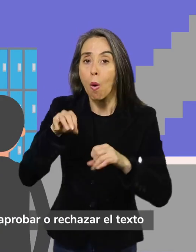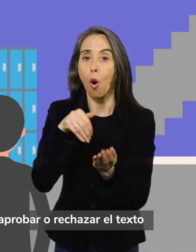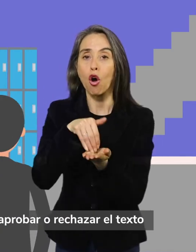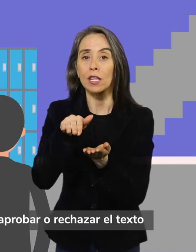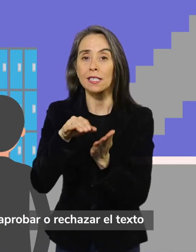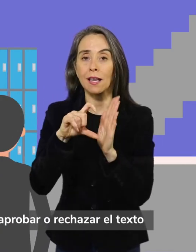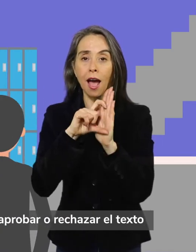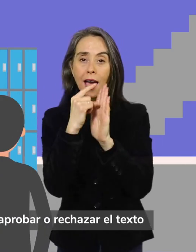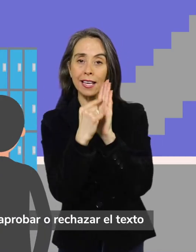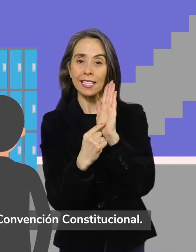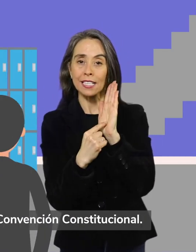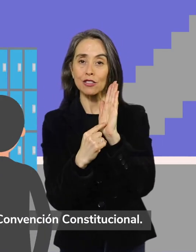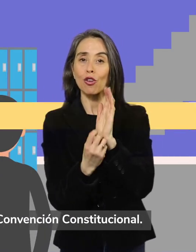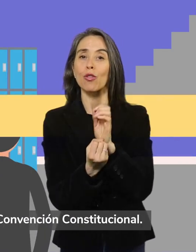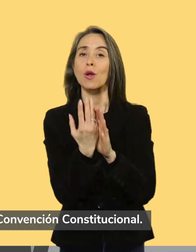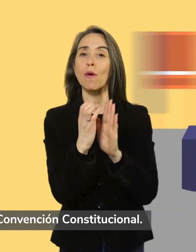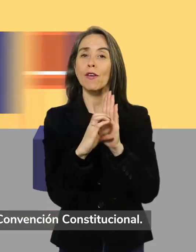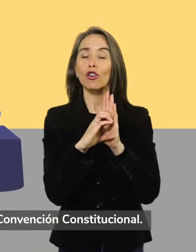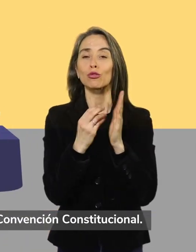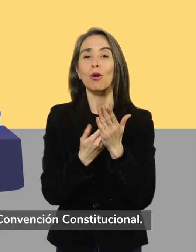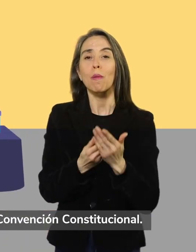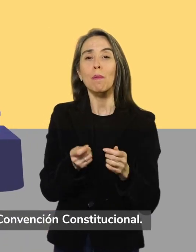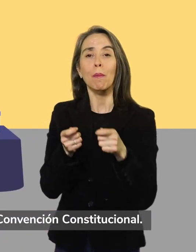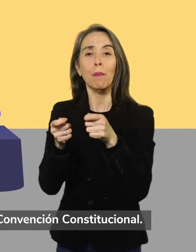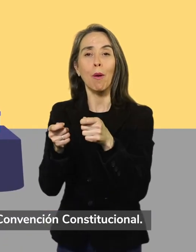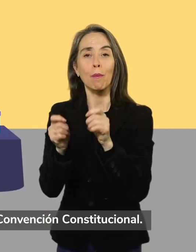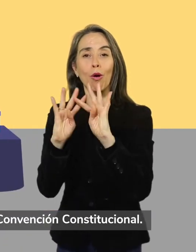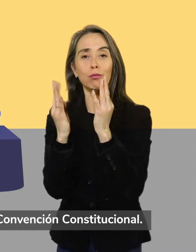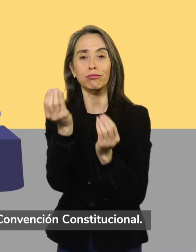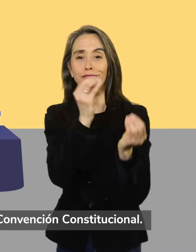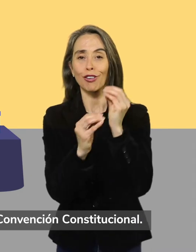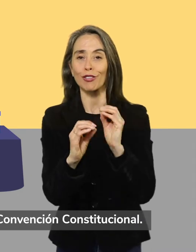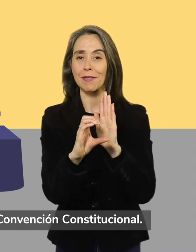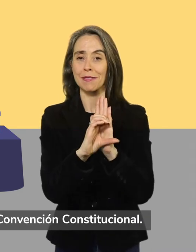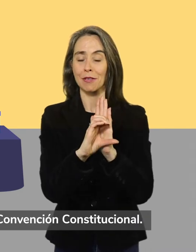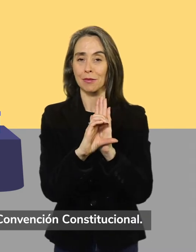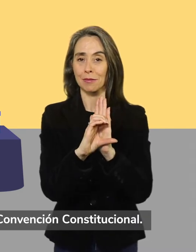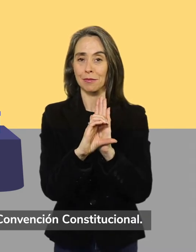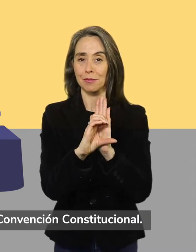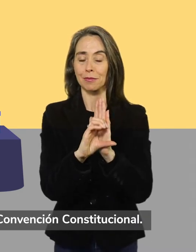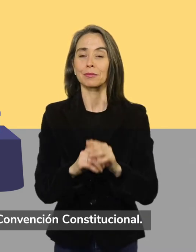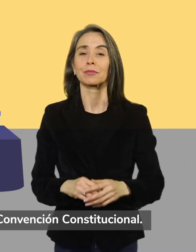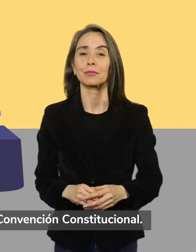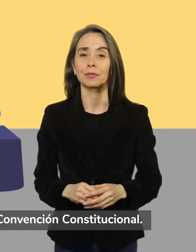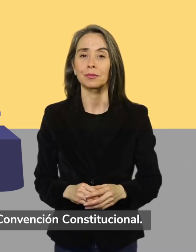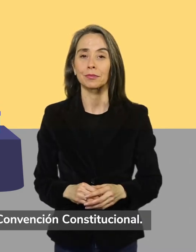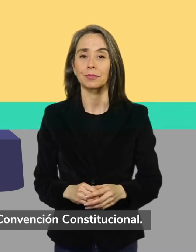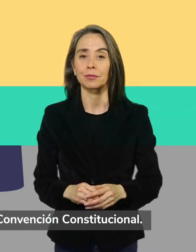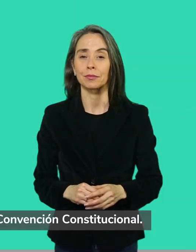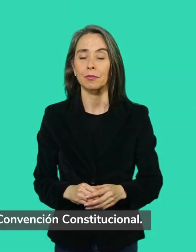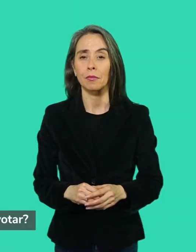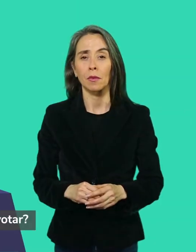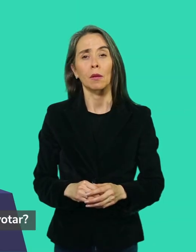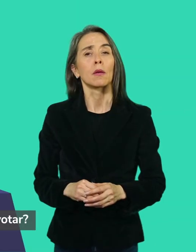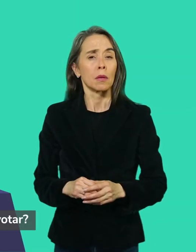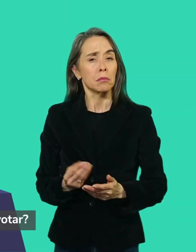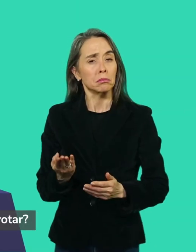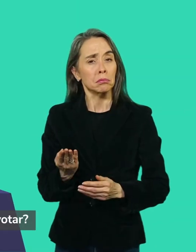el texto de nueva constitución que proponga la Convención Constitucional. ¿Es obligación ir a votar?